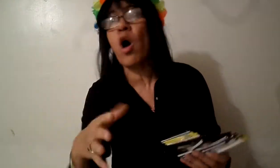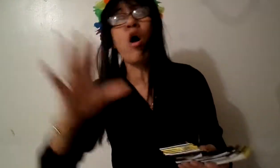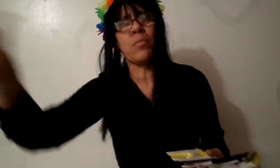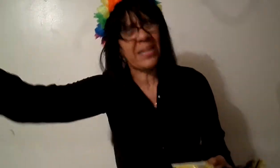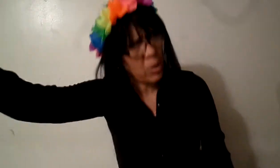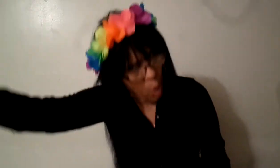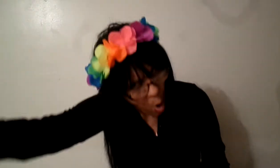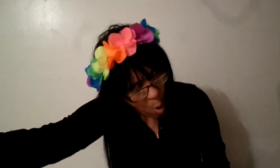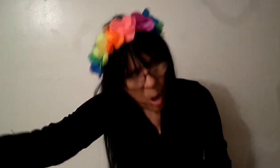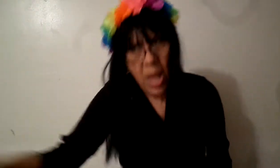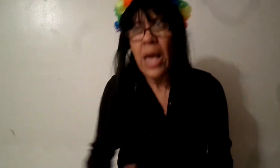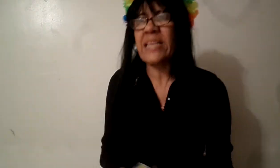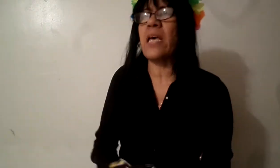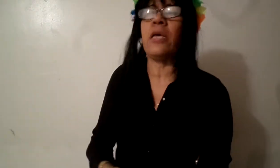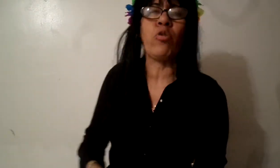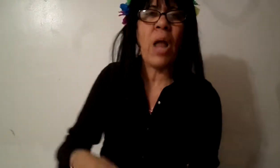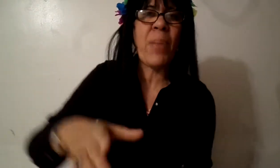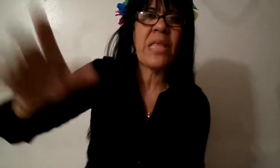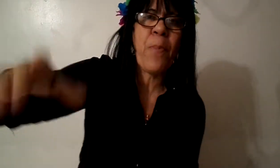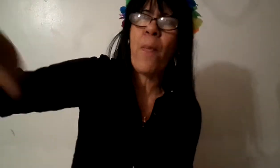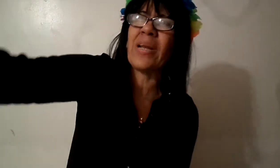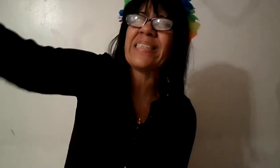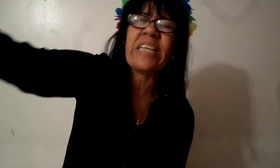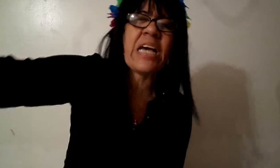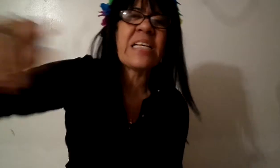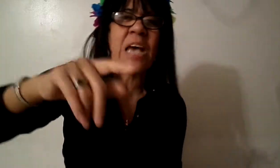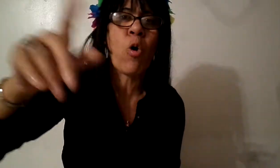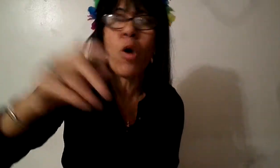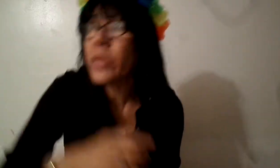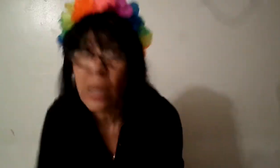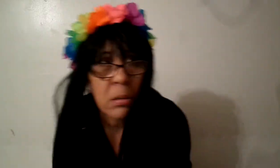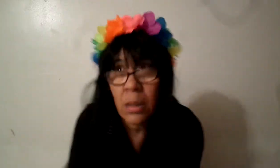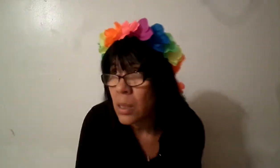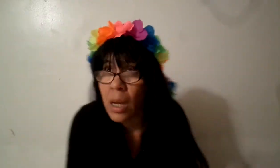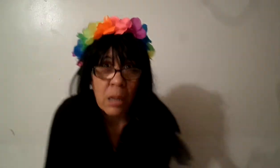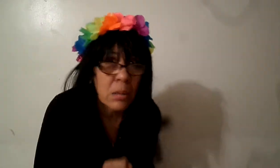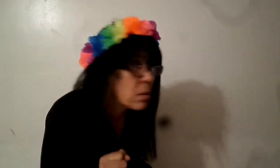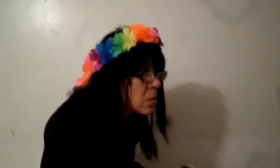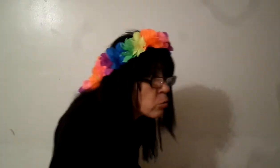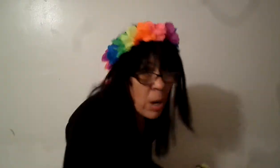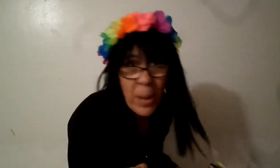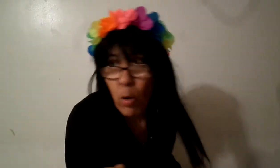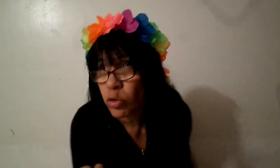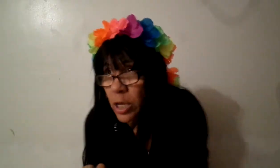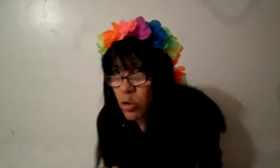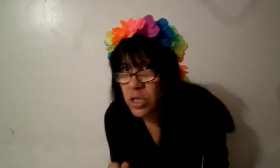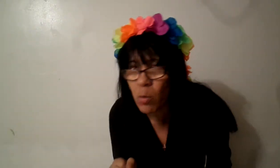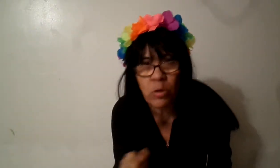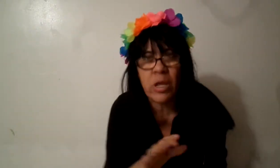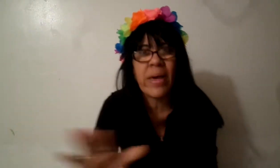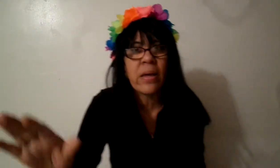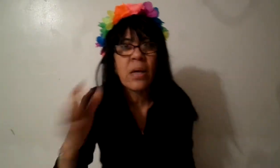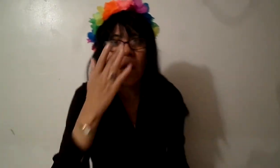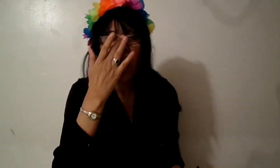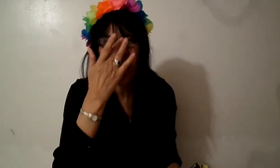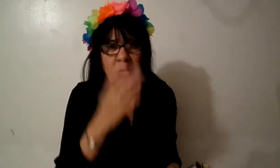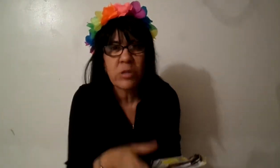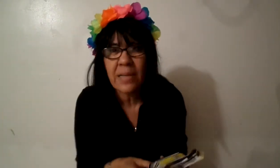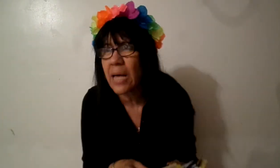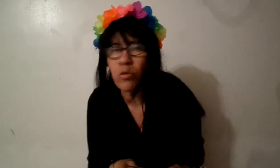hermana no y tú las ves después por las tiendas y esconden tú las ves escondiéndose cuando te ven regalando tratado tú